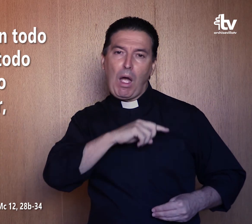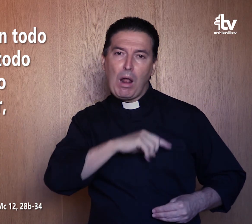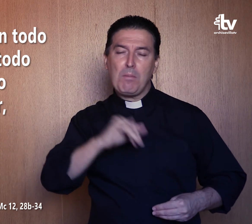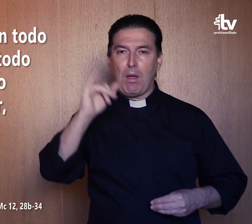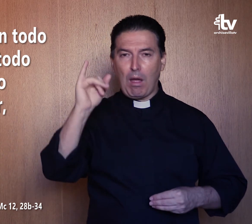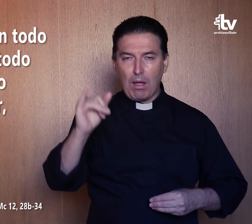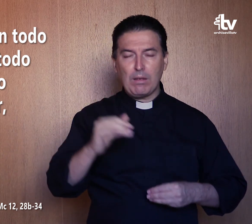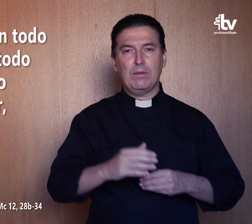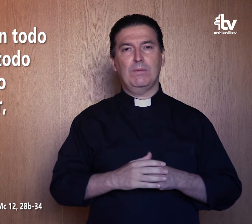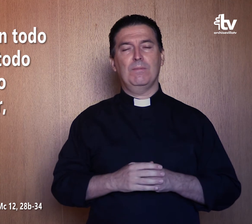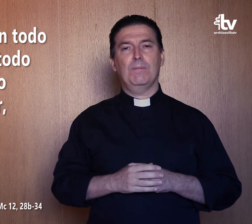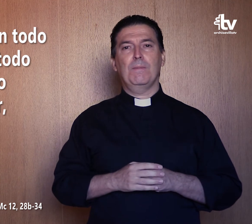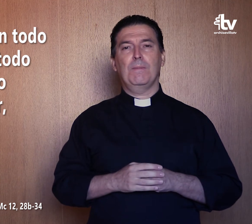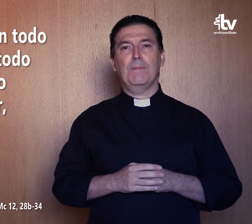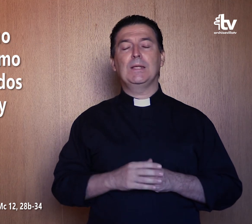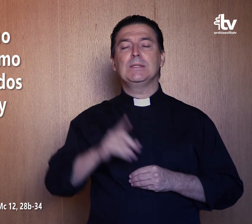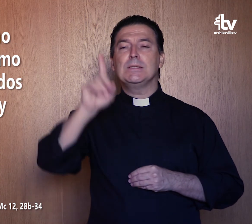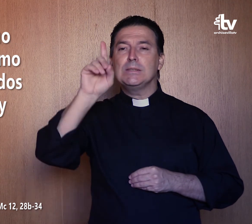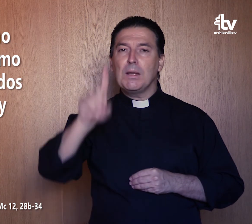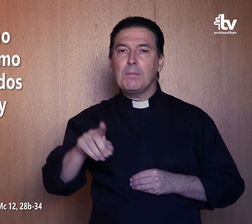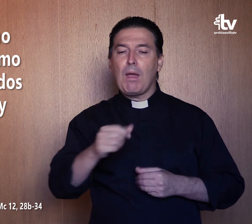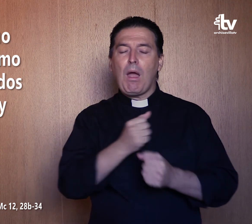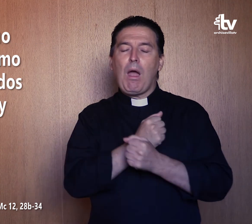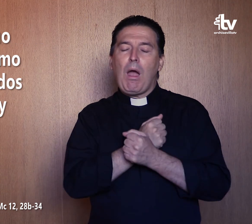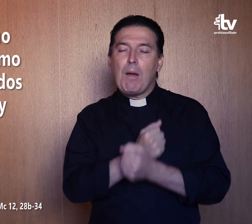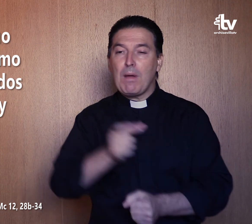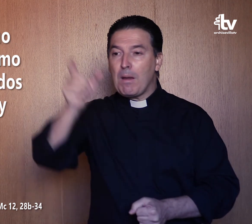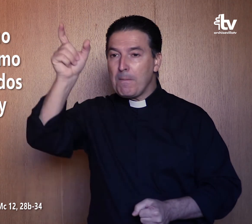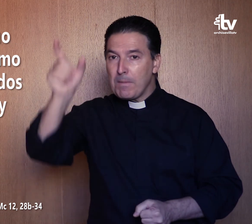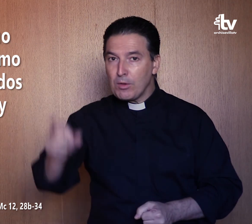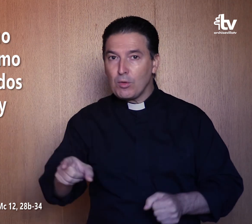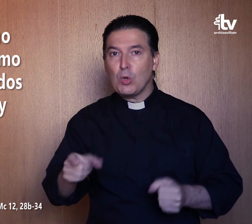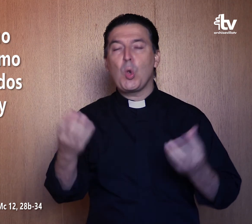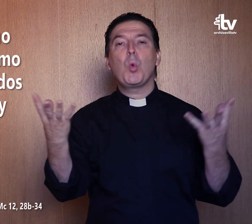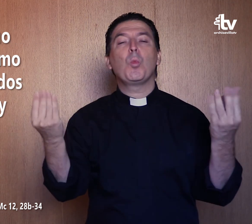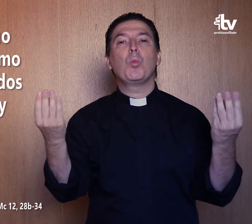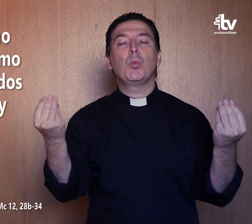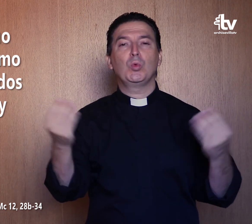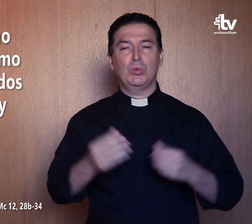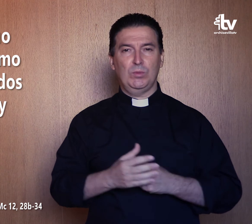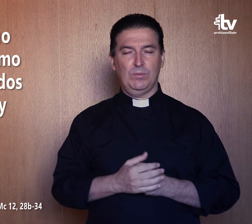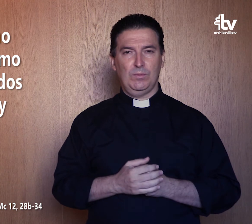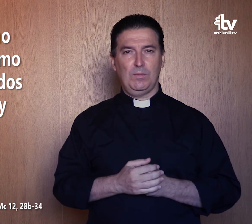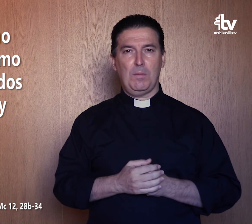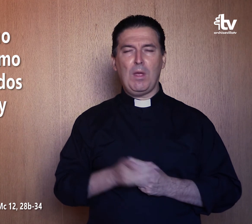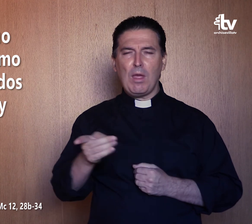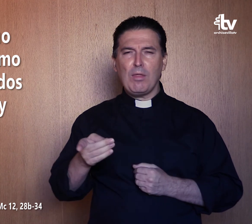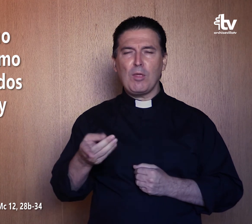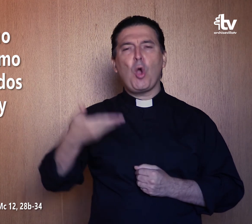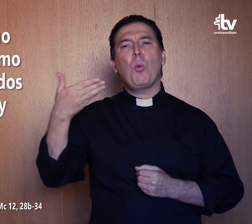el ser y amar al prójimo como uno mismo, vale más